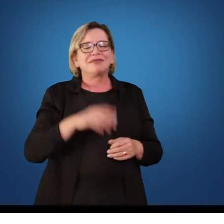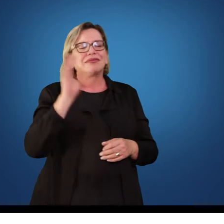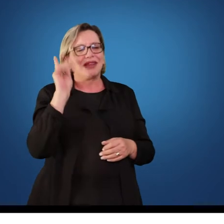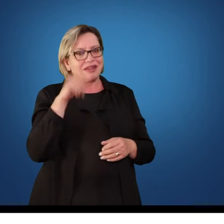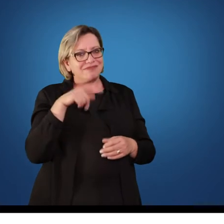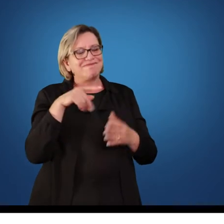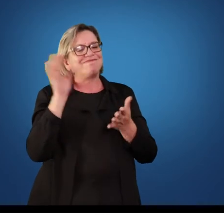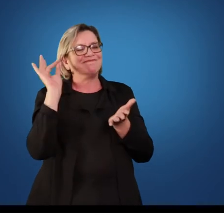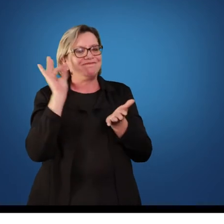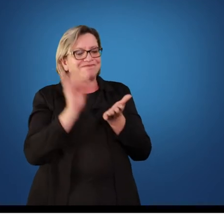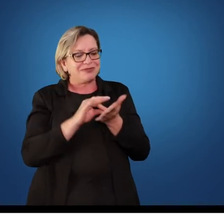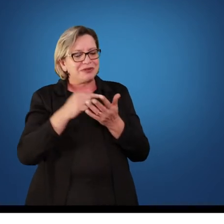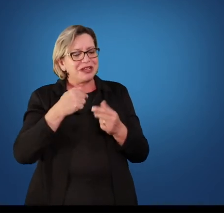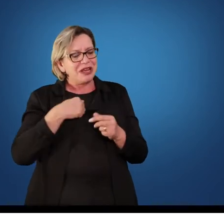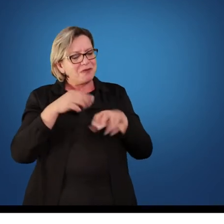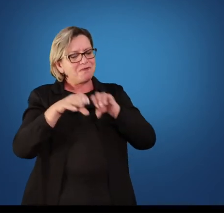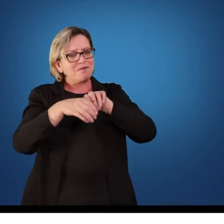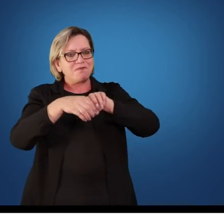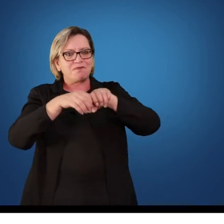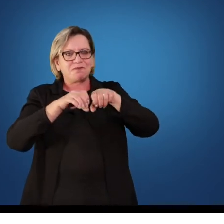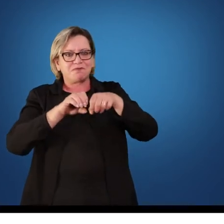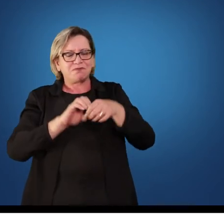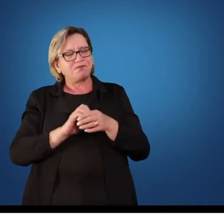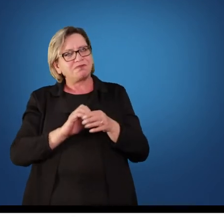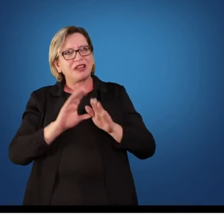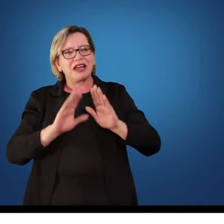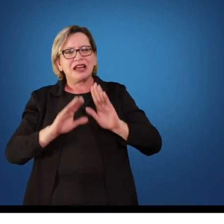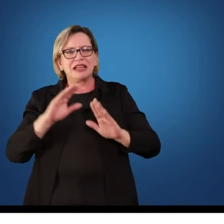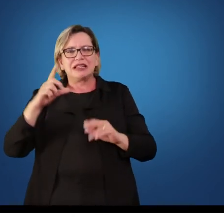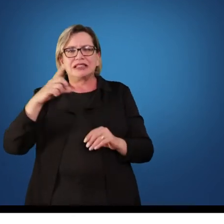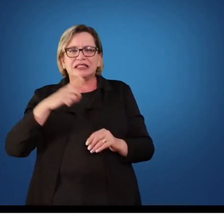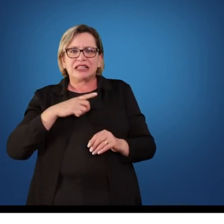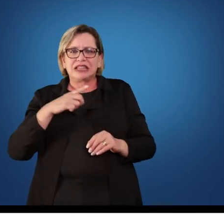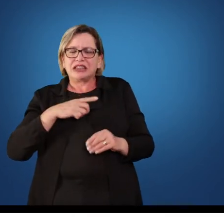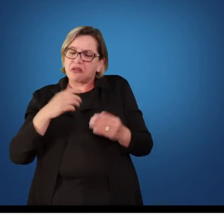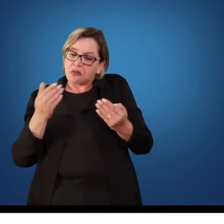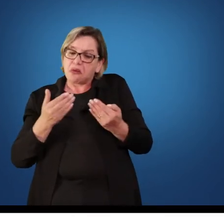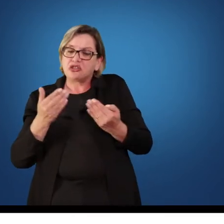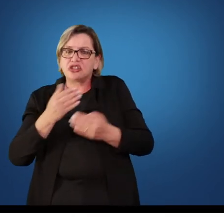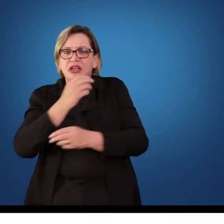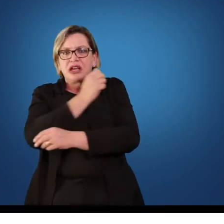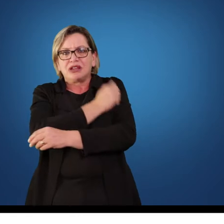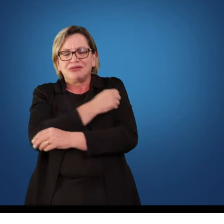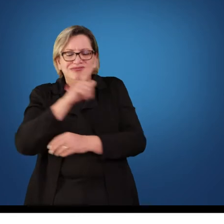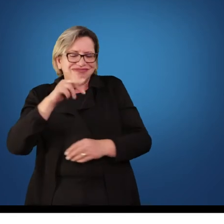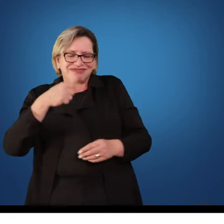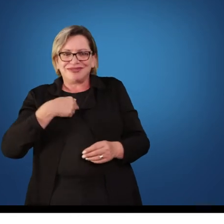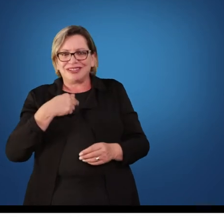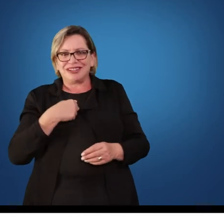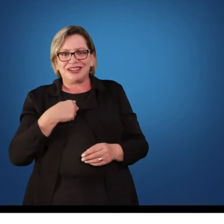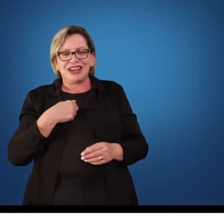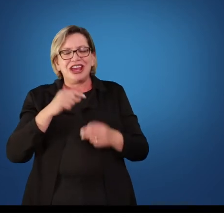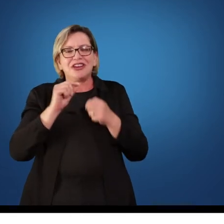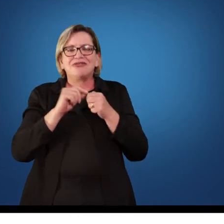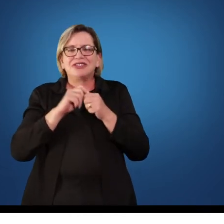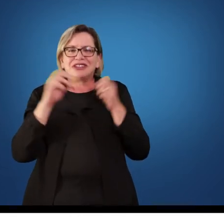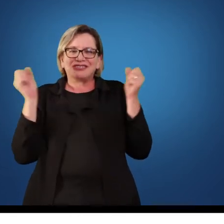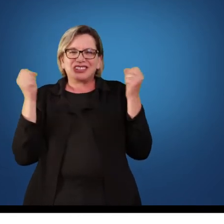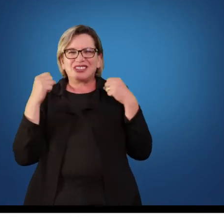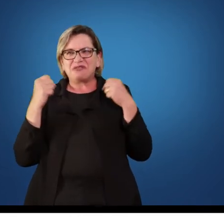Porque quando eu me formei, talvez nós tenhamos até hoje alunos como eu fui, porque eu fiz Educação Física sem muita noção do